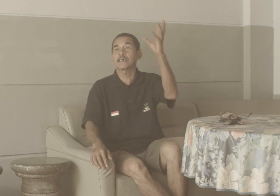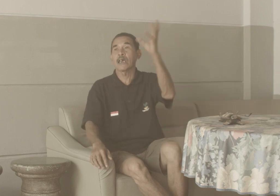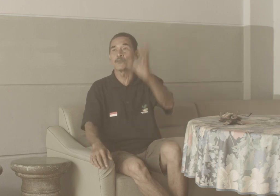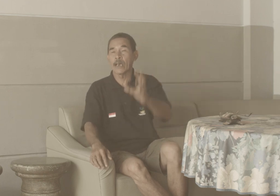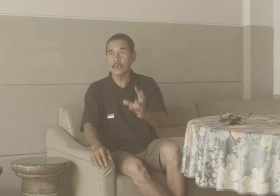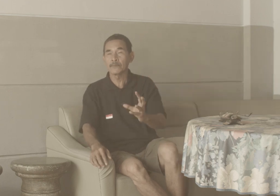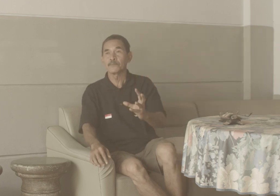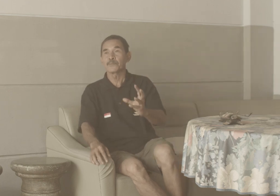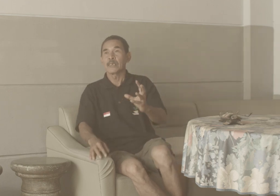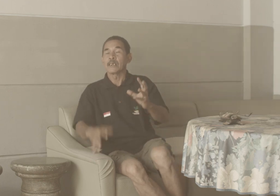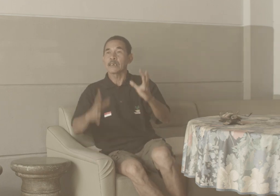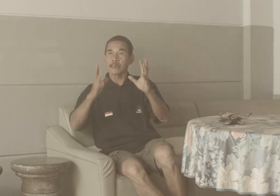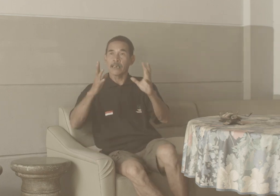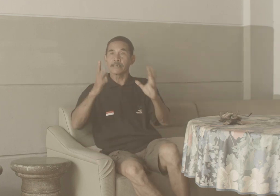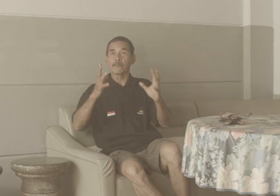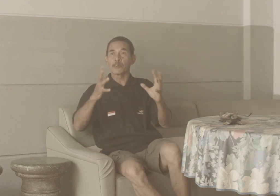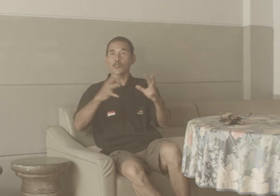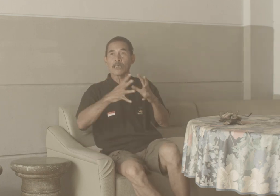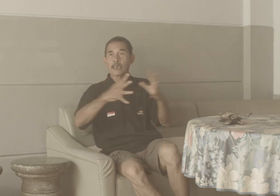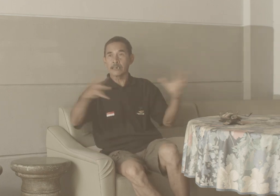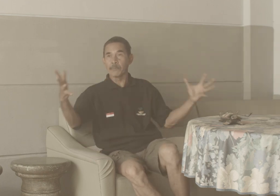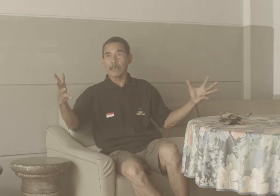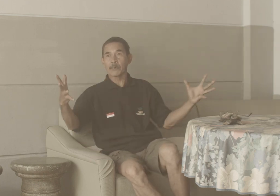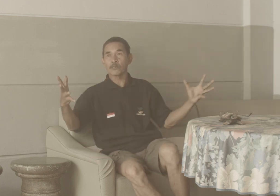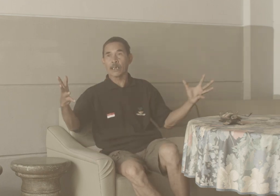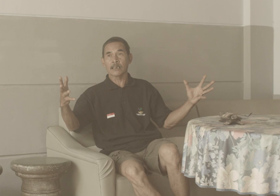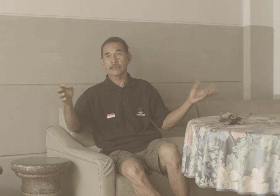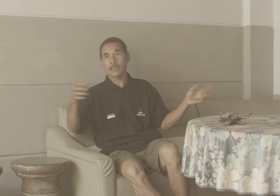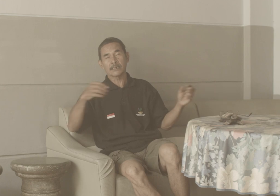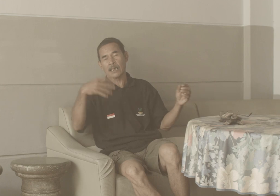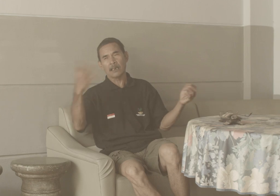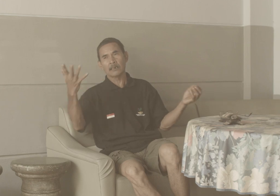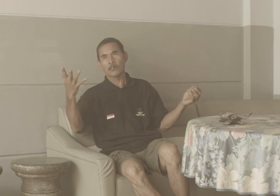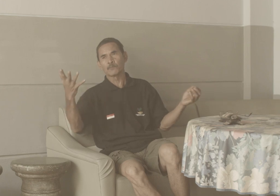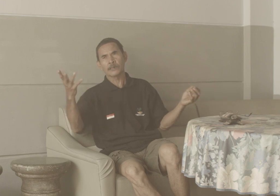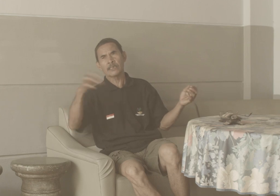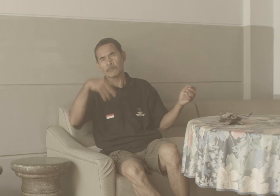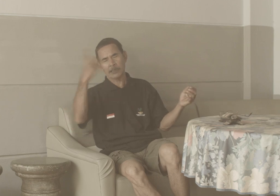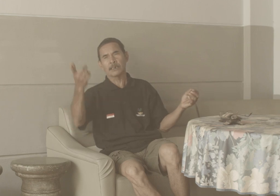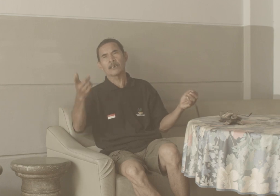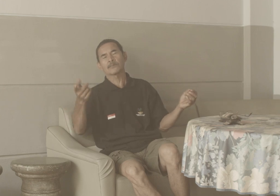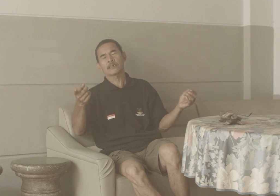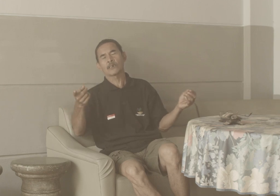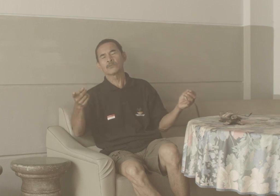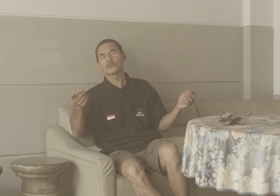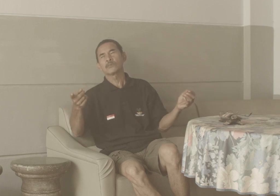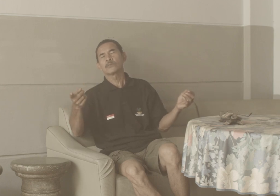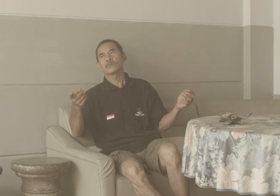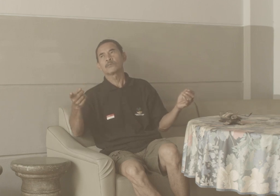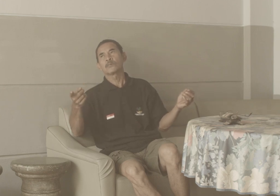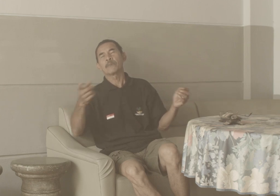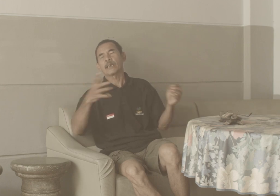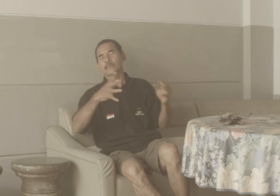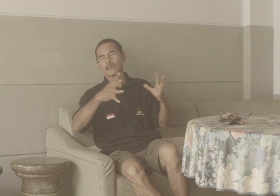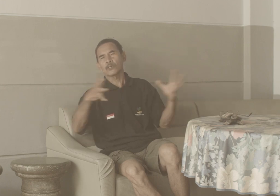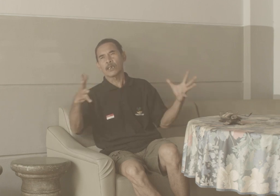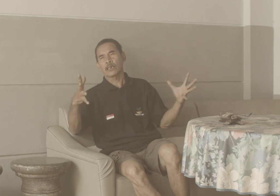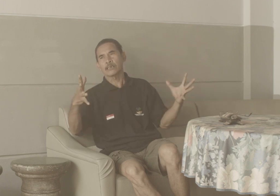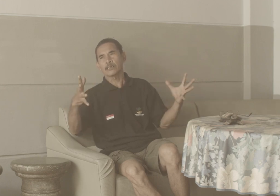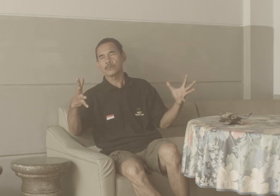gangguan Karena dia Bersaudara Entah berapa Saudaranya Saya tidak Tahu persis Yang menceritakan itu Tidak tahu Banyak Saudaranya itu